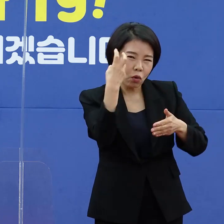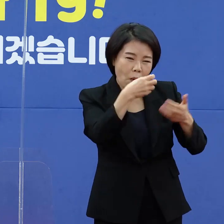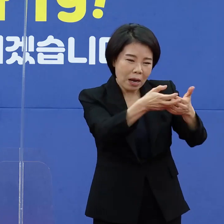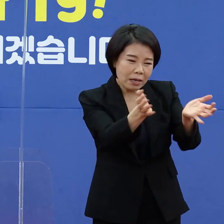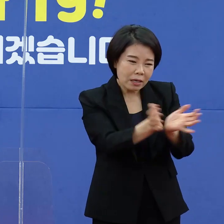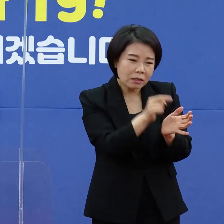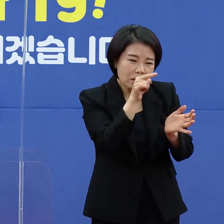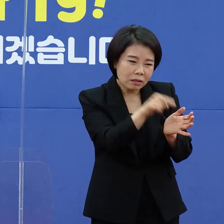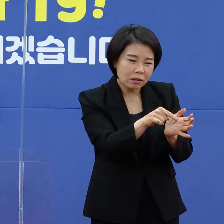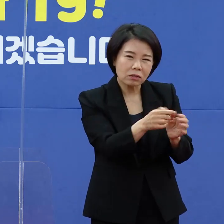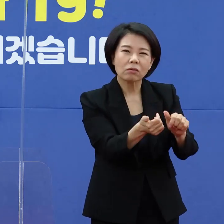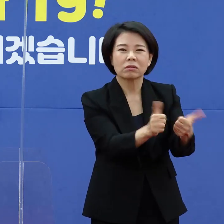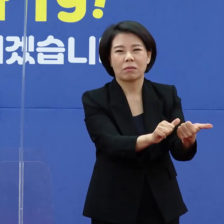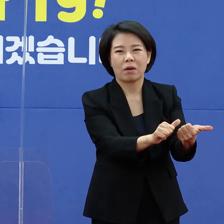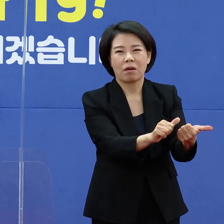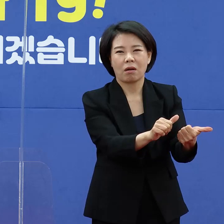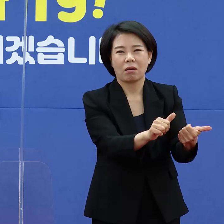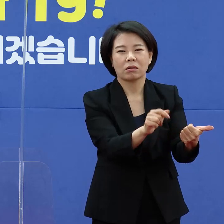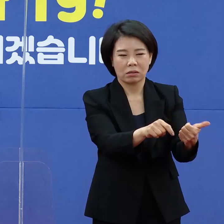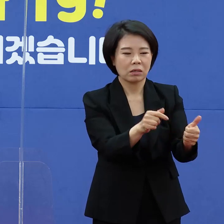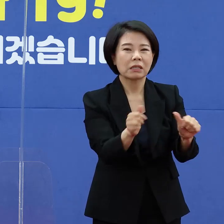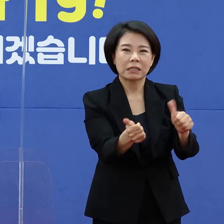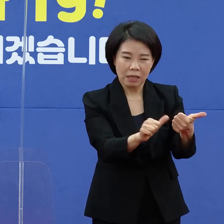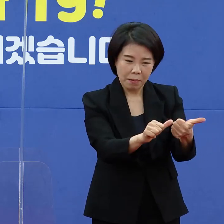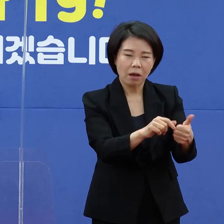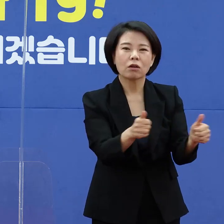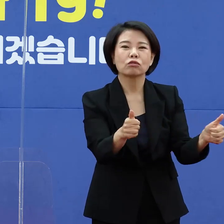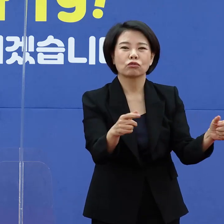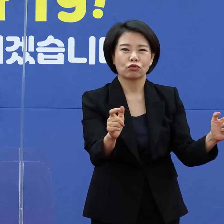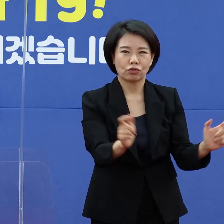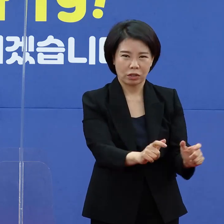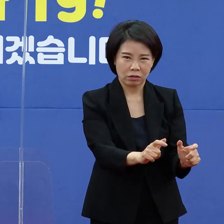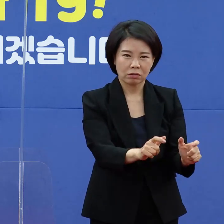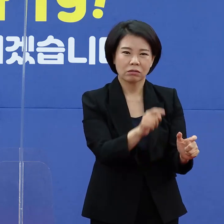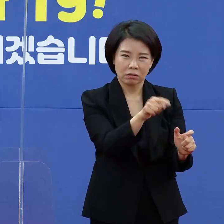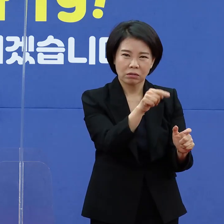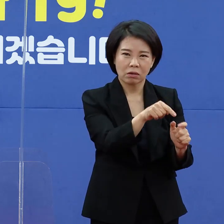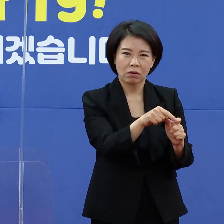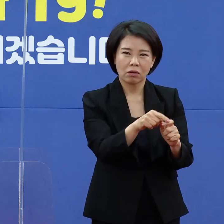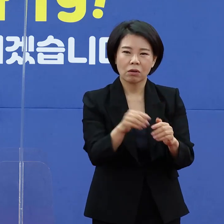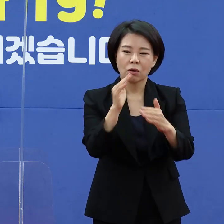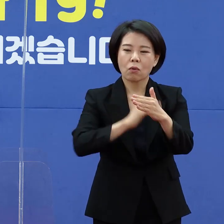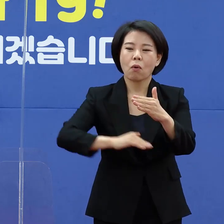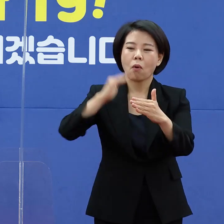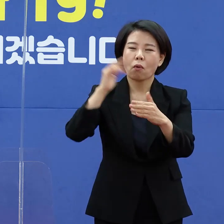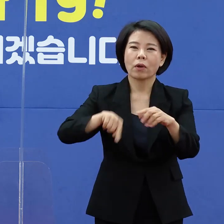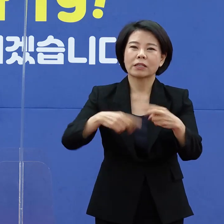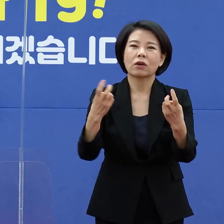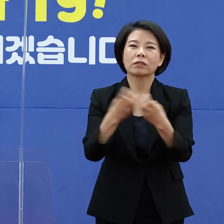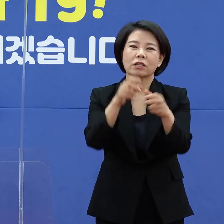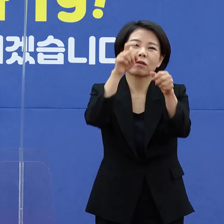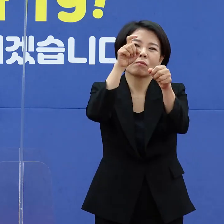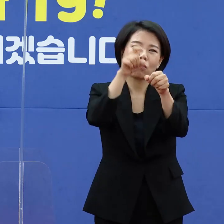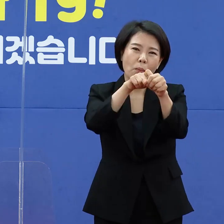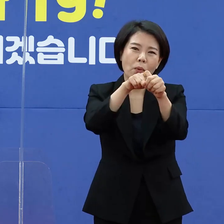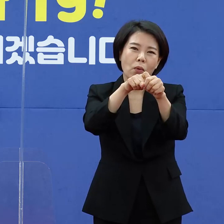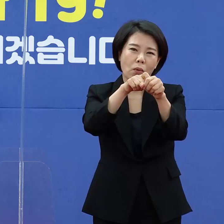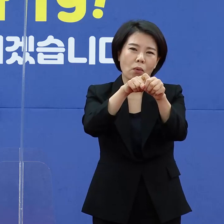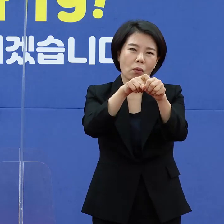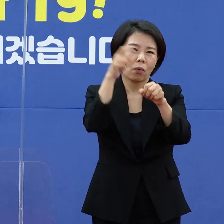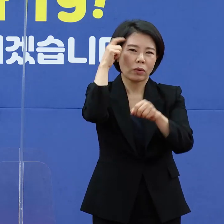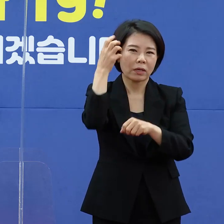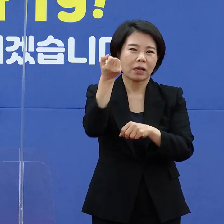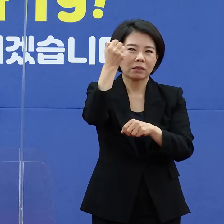이행률이라든가 사망률을 줄이는데 공공의 정책 목표를 정하고 있다 이렇게 생각하시면 될 것